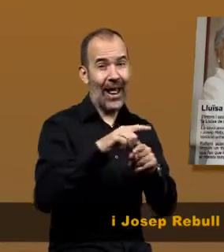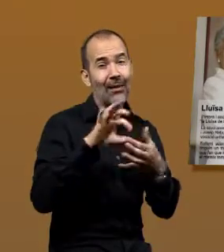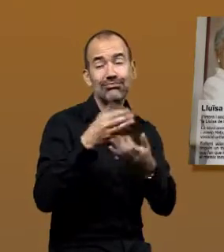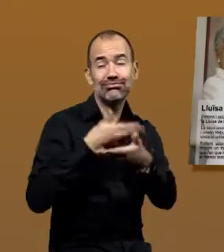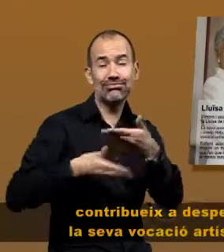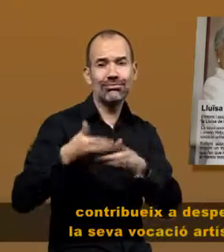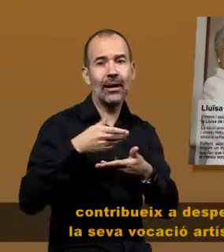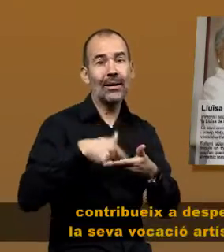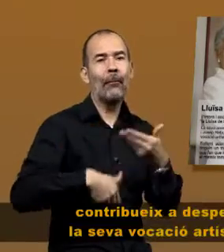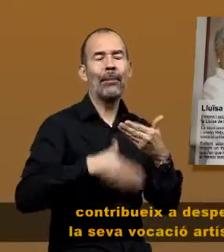artística.